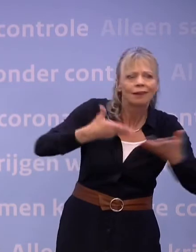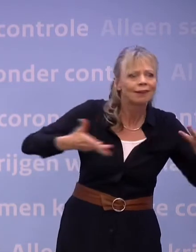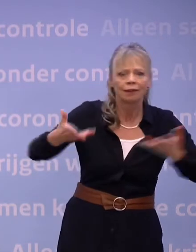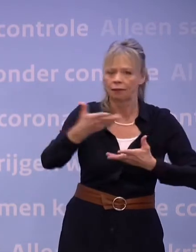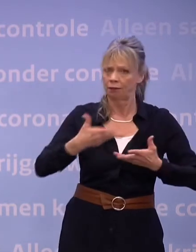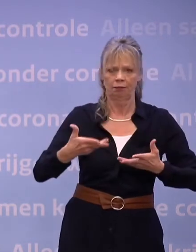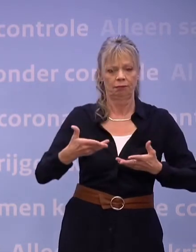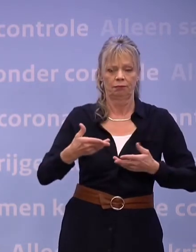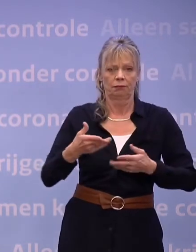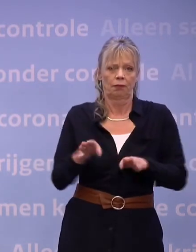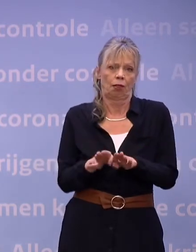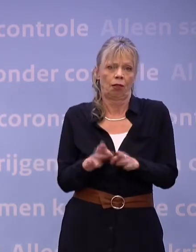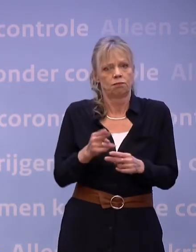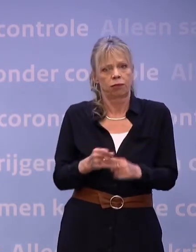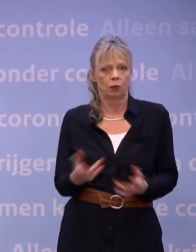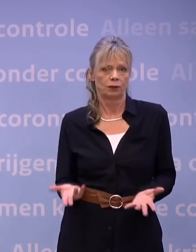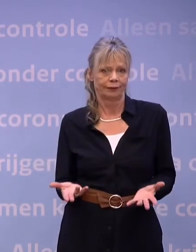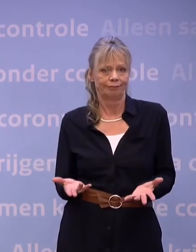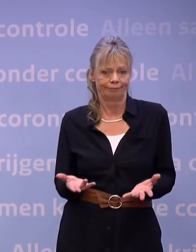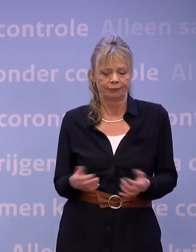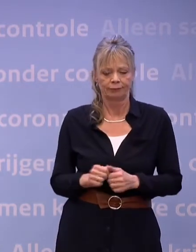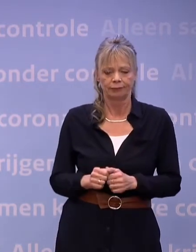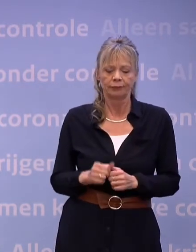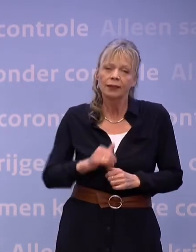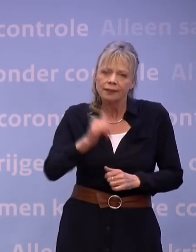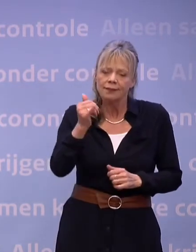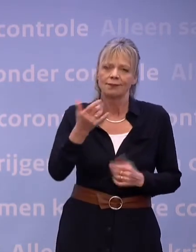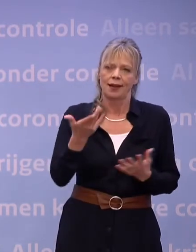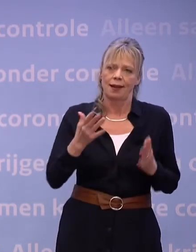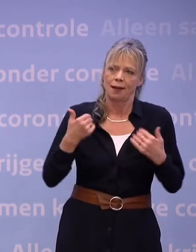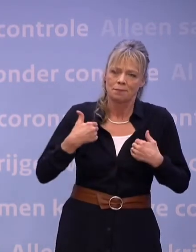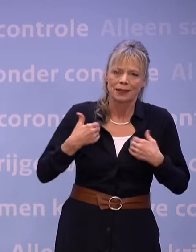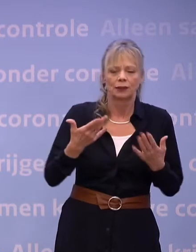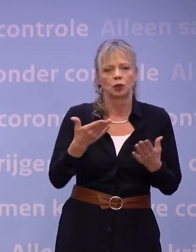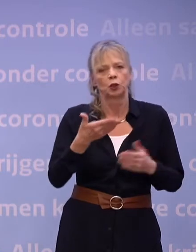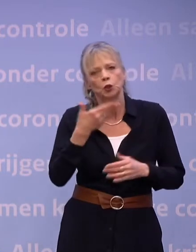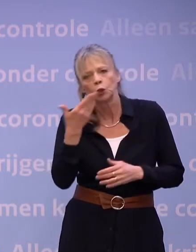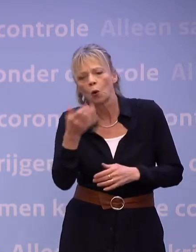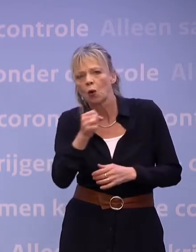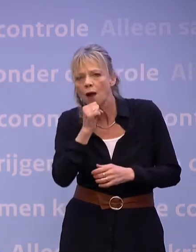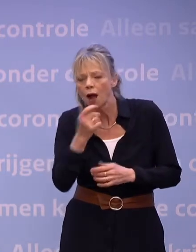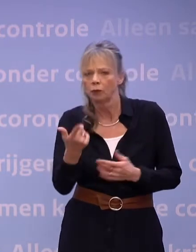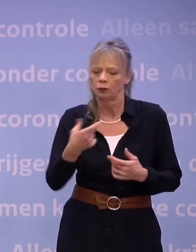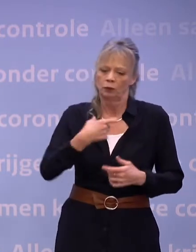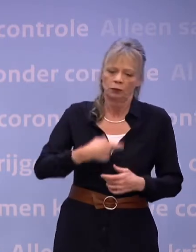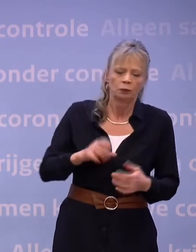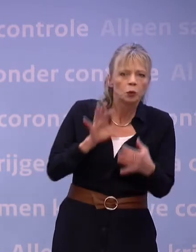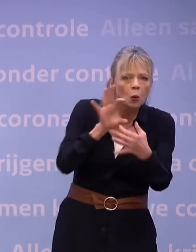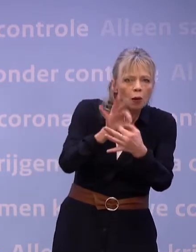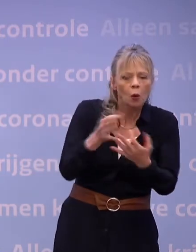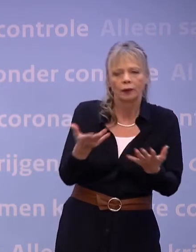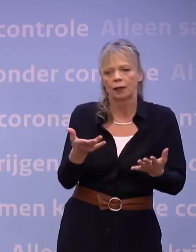En voor veel mensen, jong en oud, die persoonlijk contact met familie, met vrienden